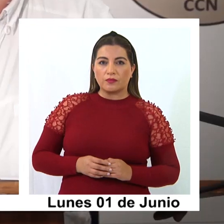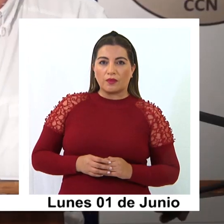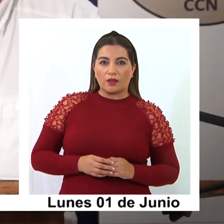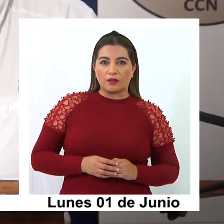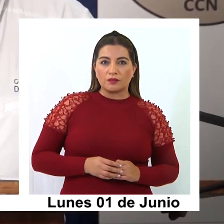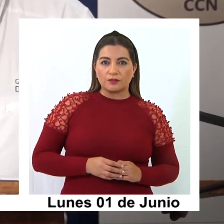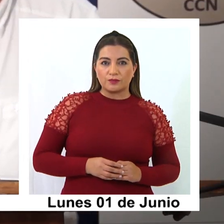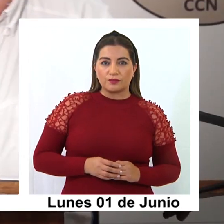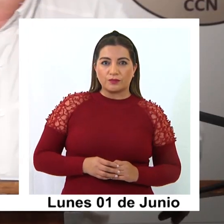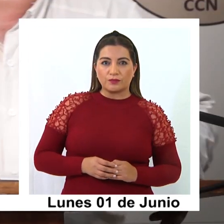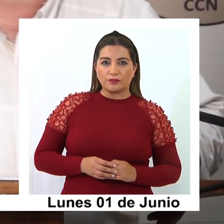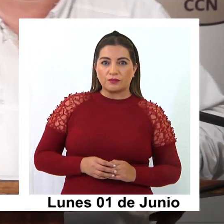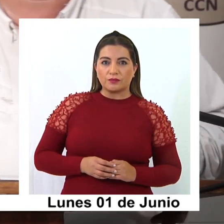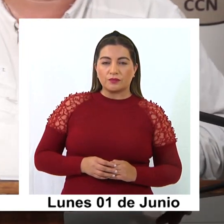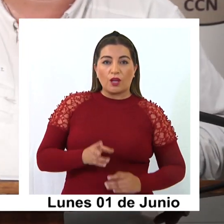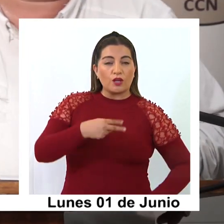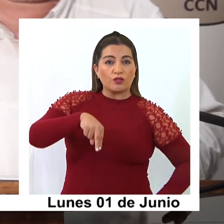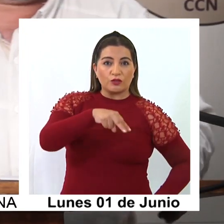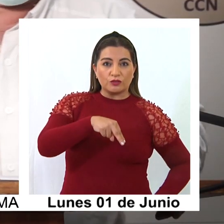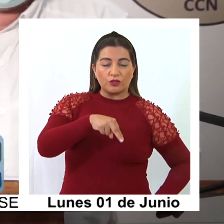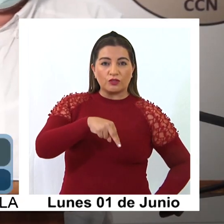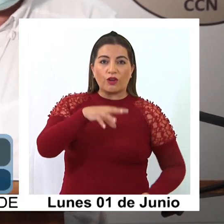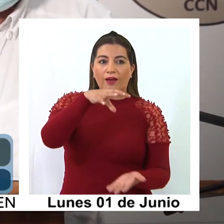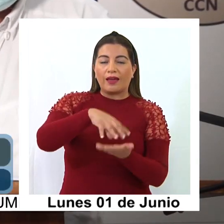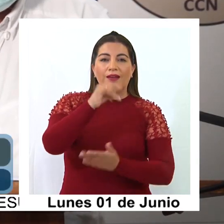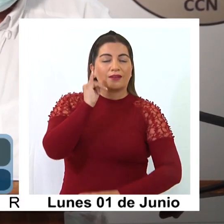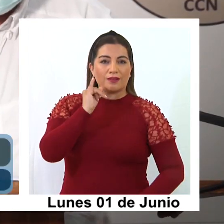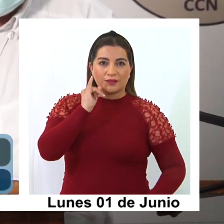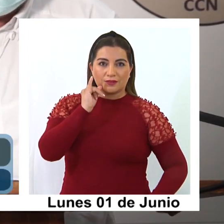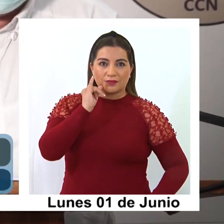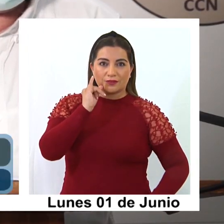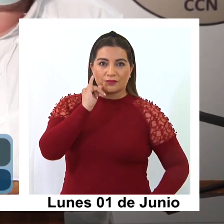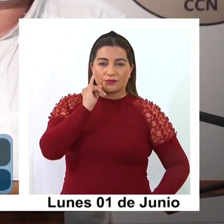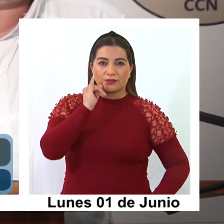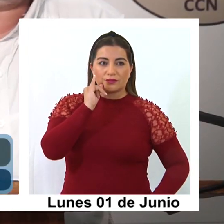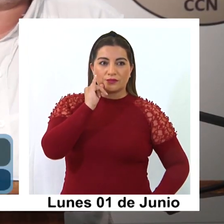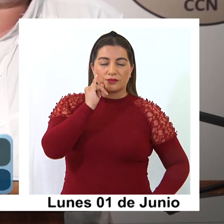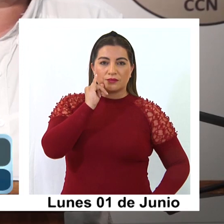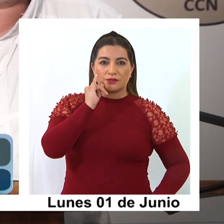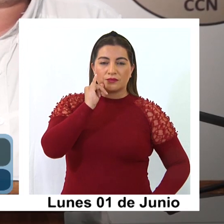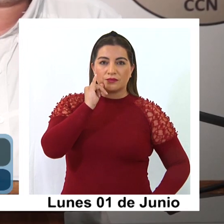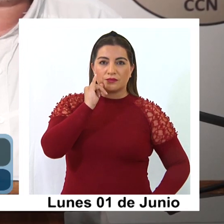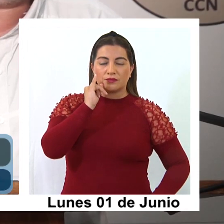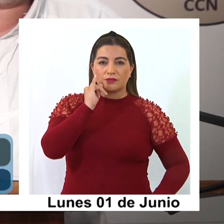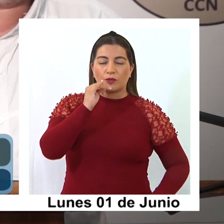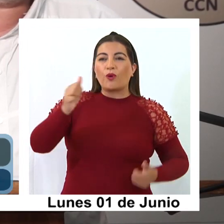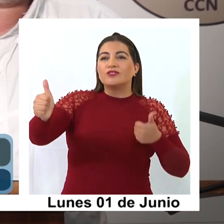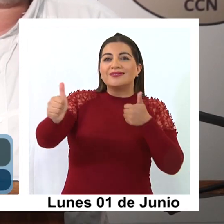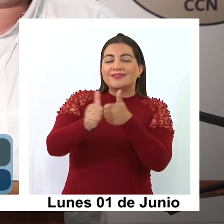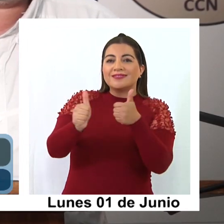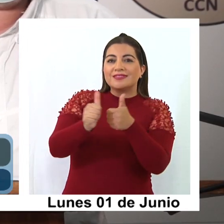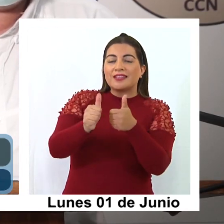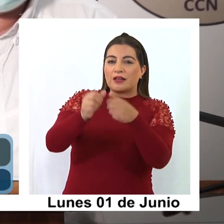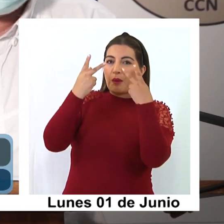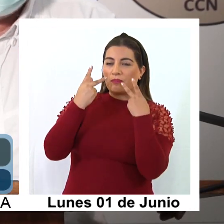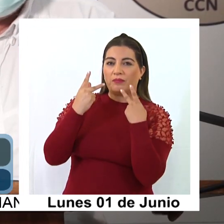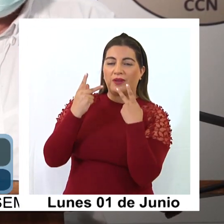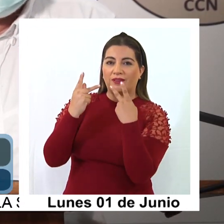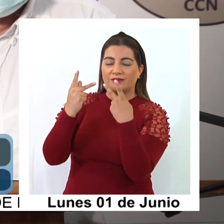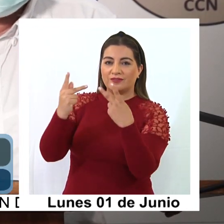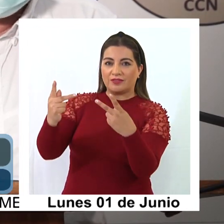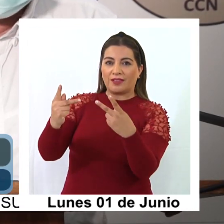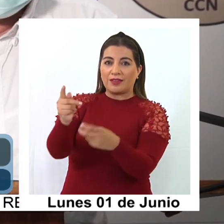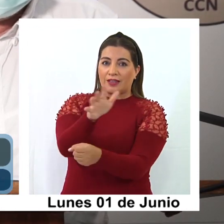En la medida que nosotros como región somos un paso habilitado para esta